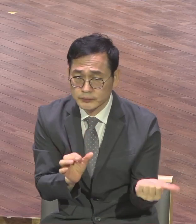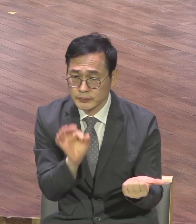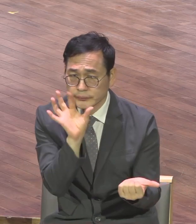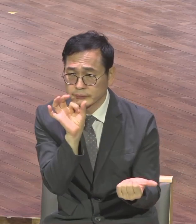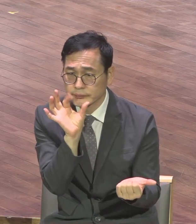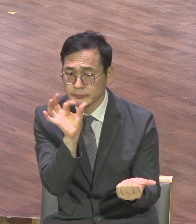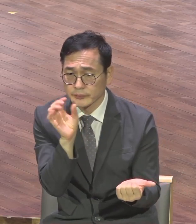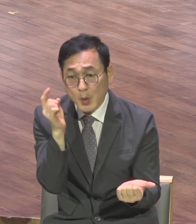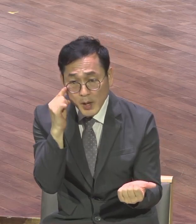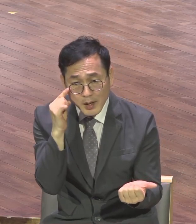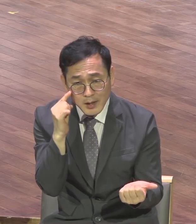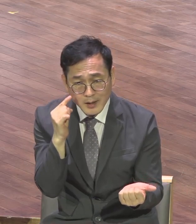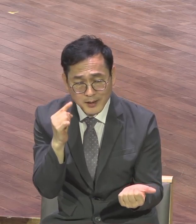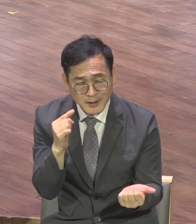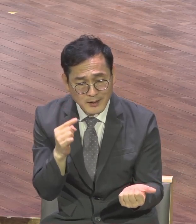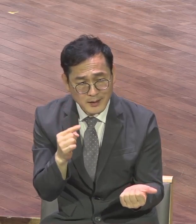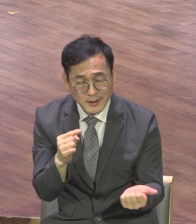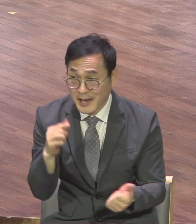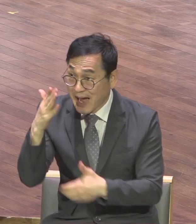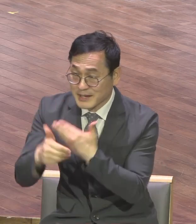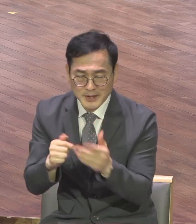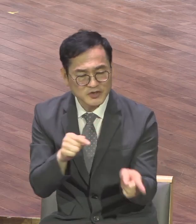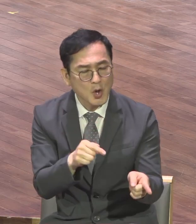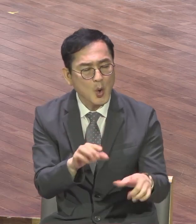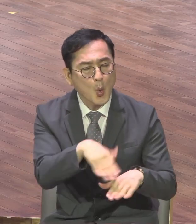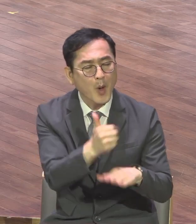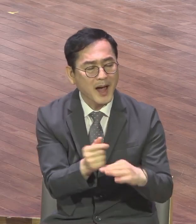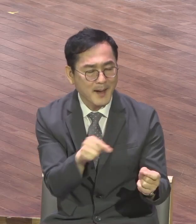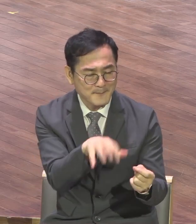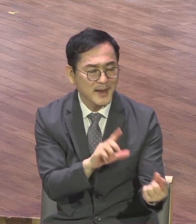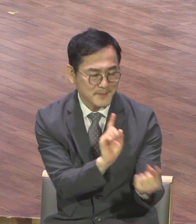가이사 앞에 선다고 말씀하셨기 때문에 가이사 앞에 서려면 살아야지